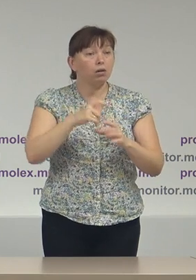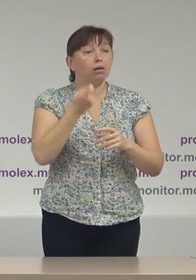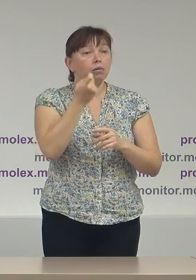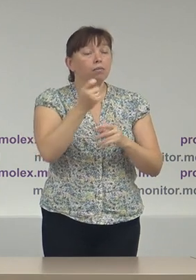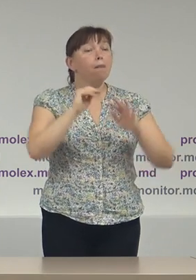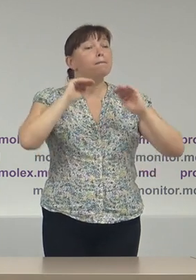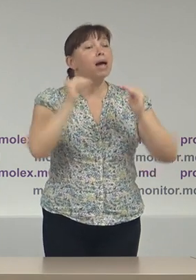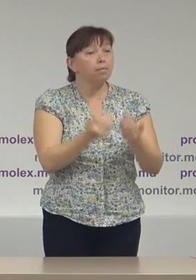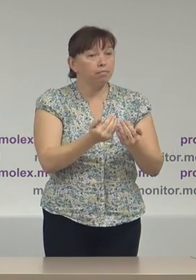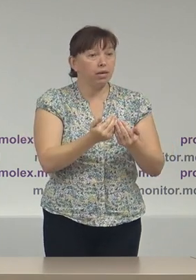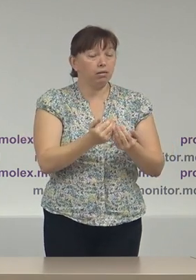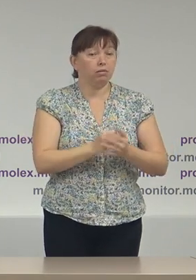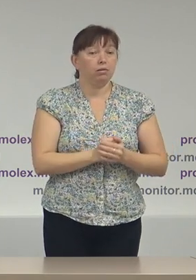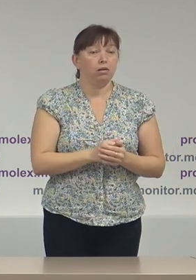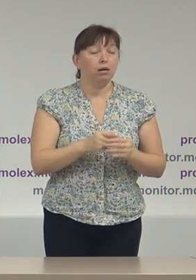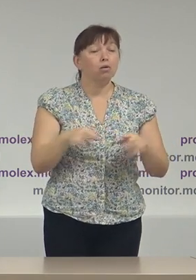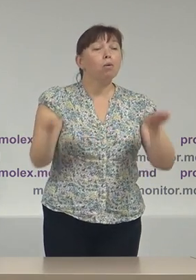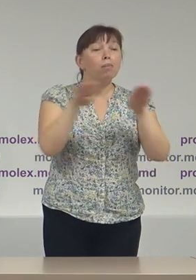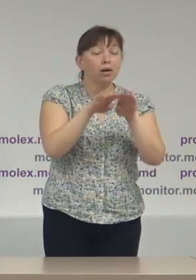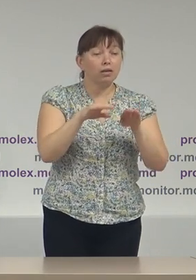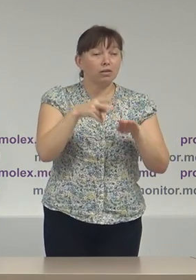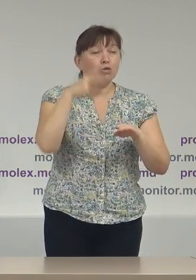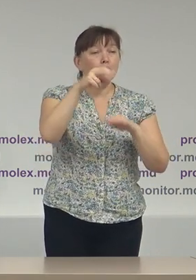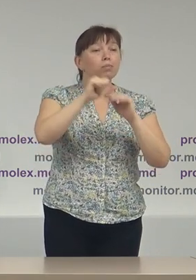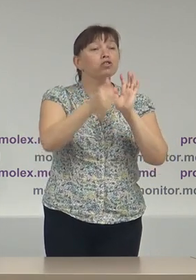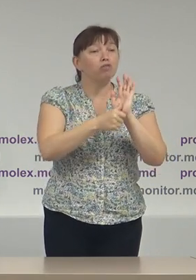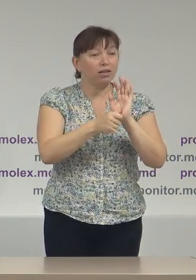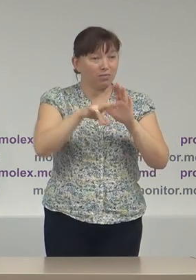comparativ cu scrutinul prezidențial din 2016,